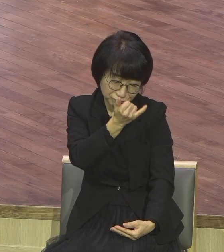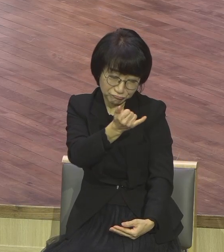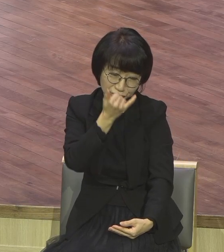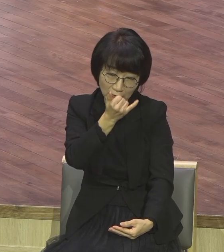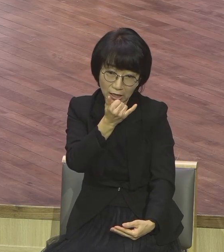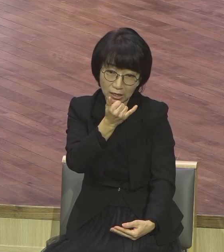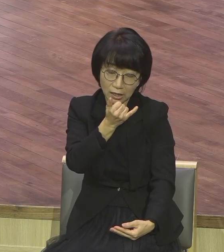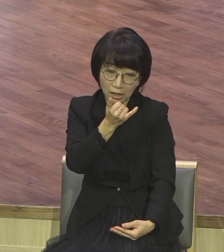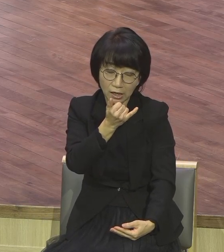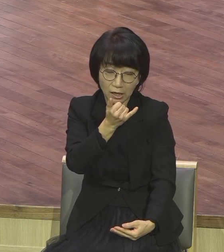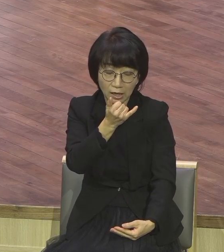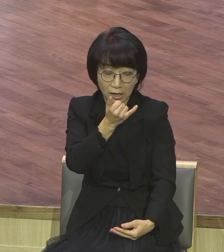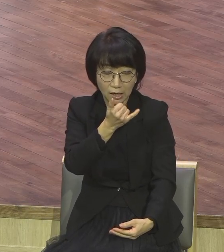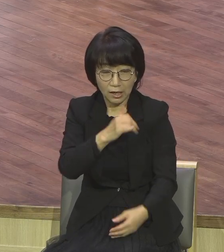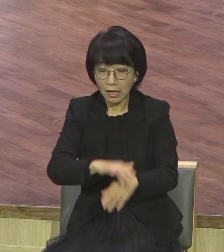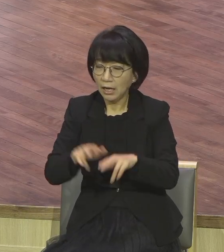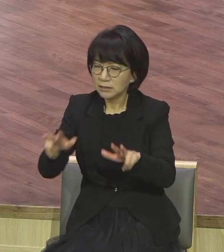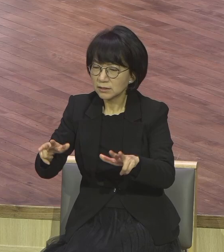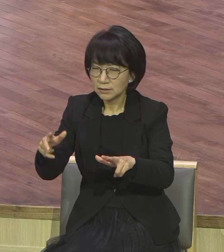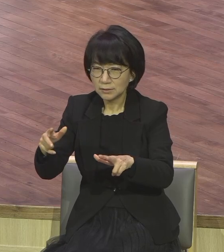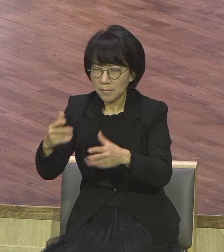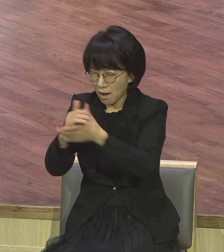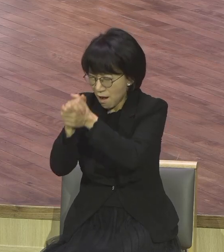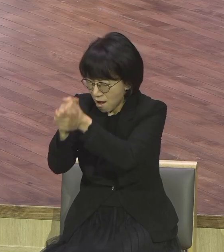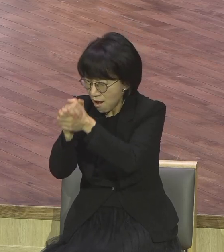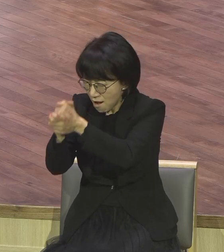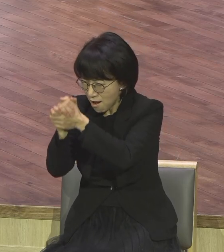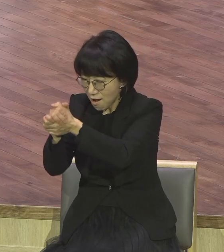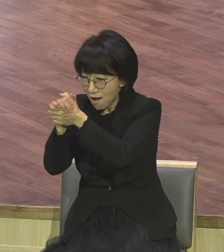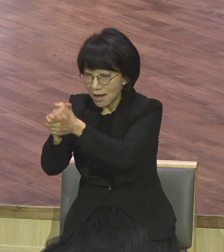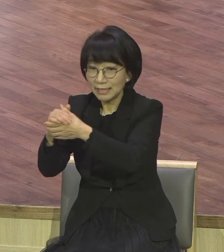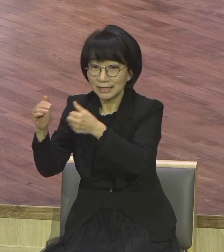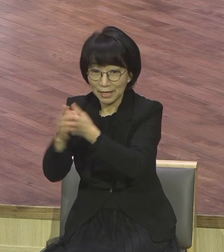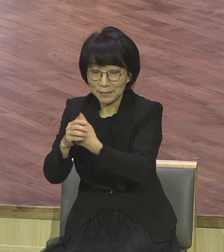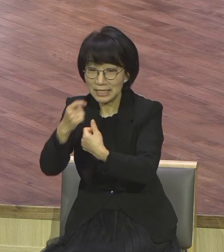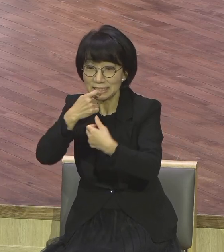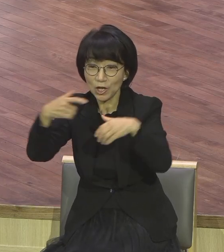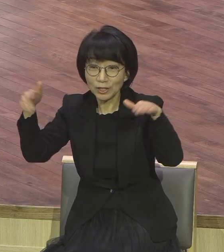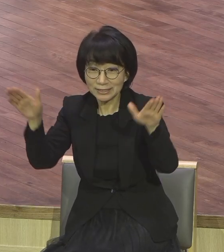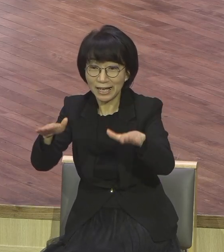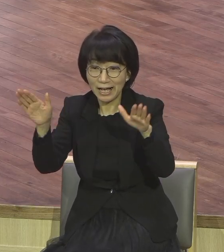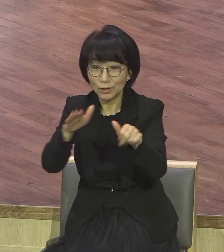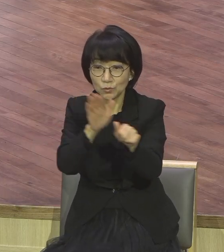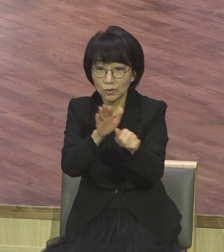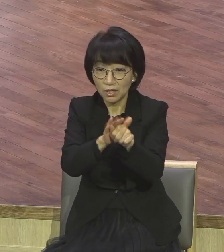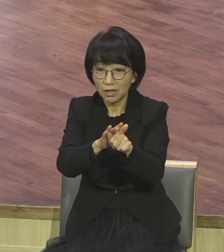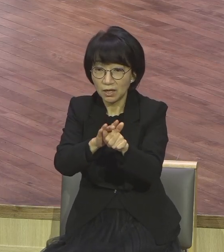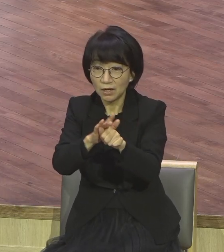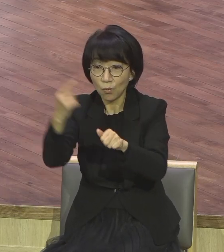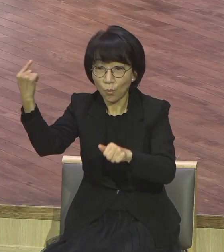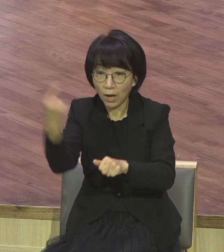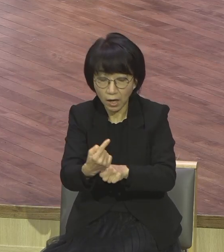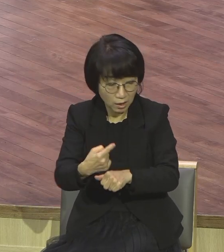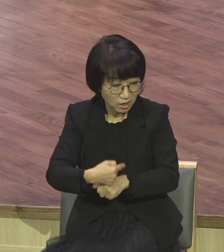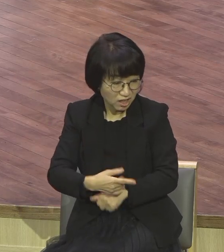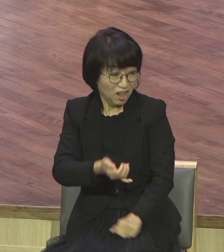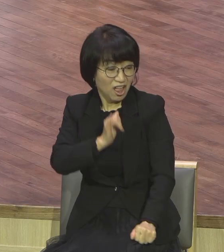지금 성도들 기도를 듣고 베드로를 살려내려고 옥문을 깨고 나오려고 가보니까 너무 깊이 잤어요 발로 찼다